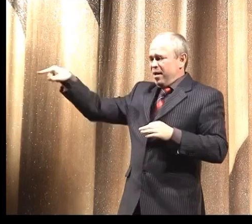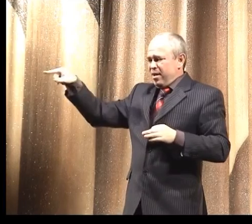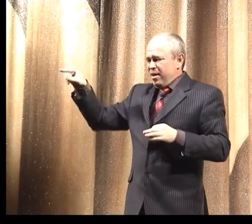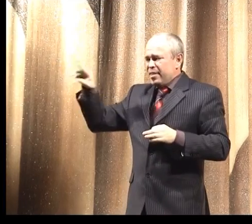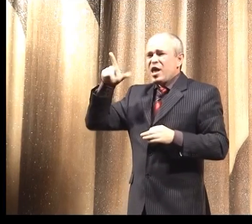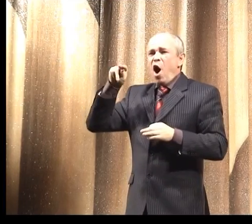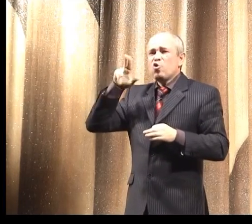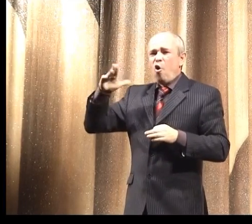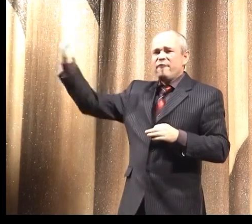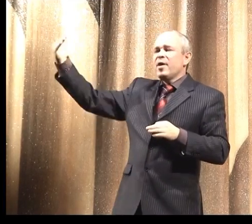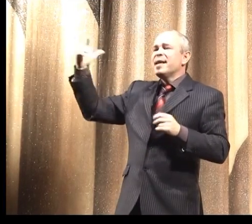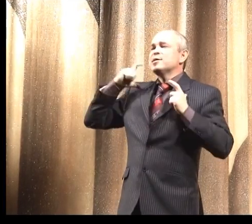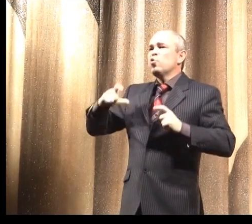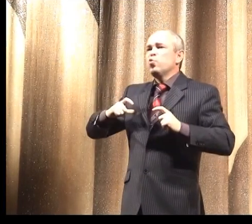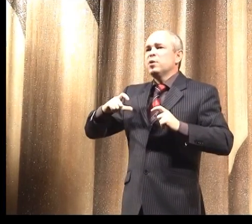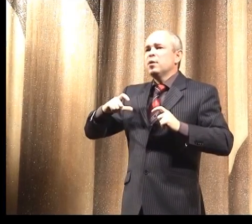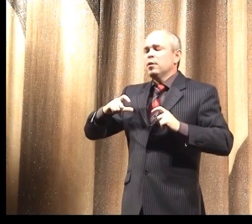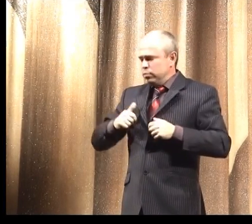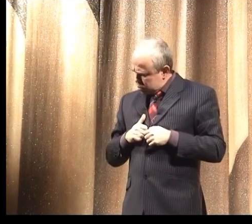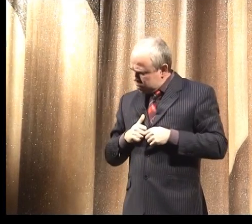институт.